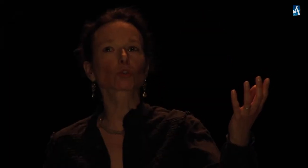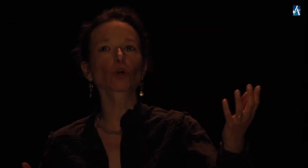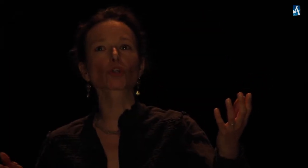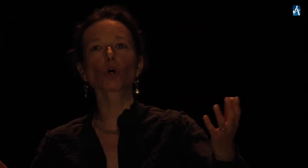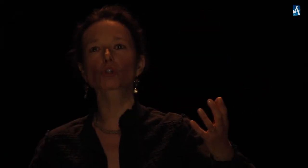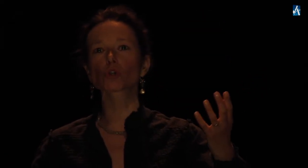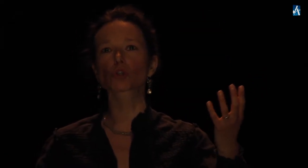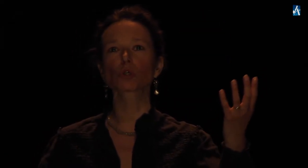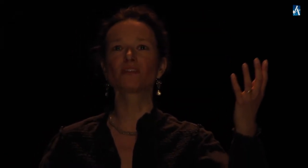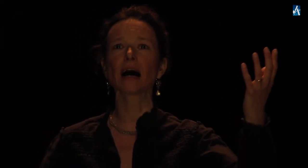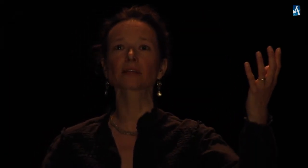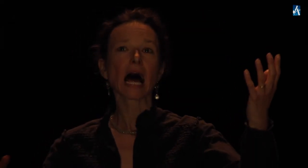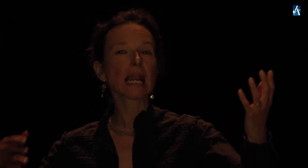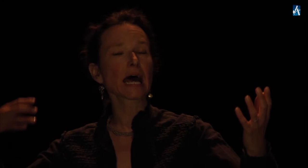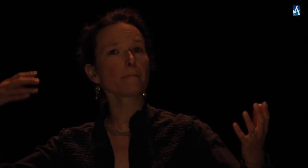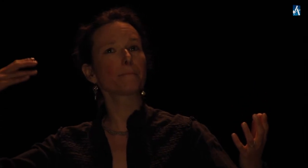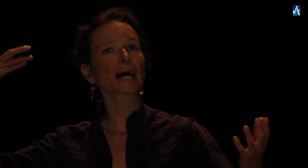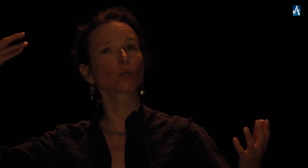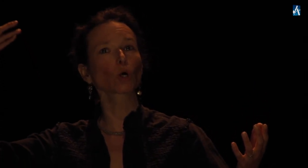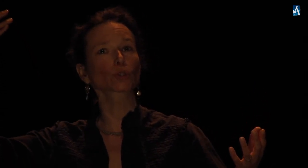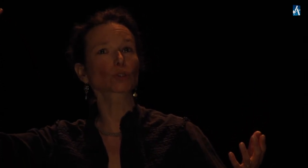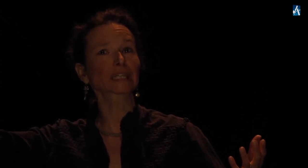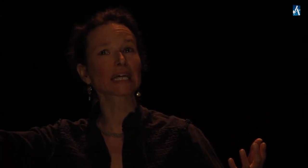toujours ou souvent L'un par l'autre traînés